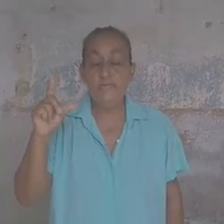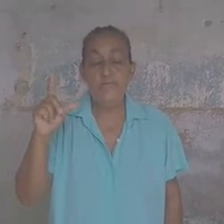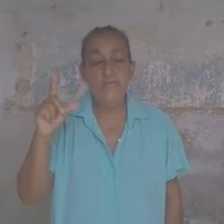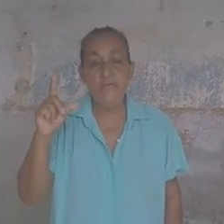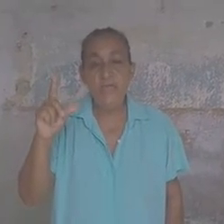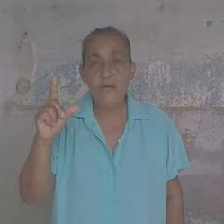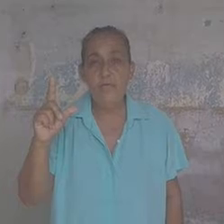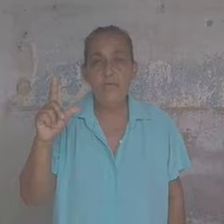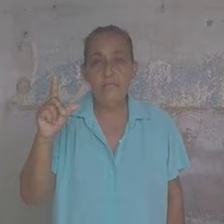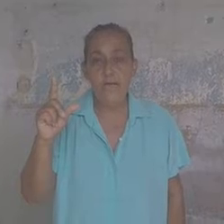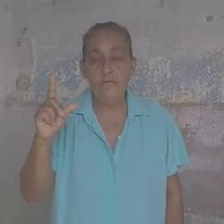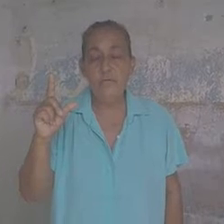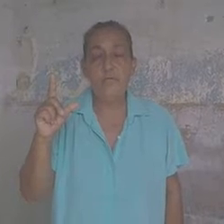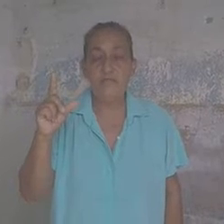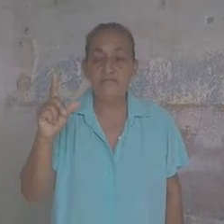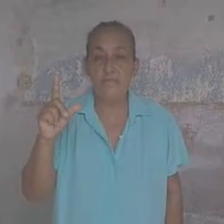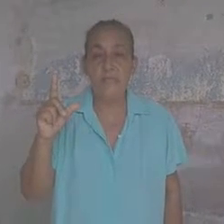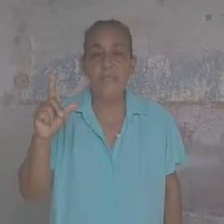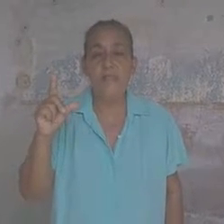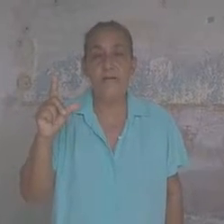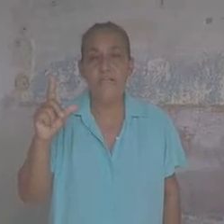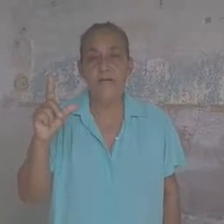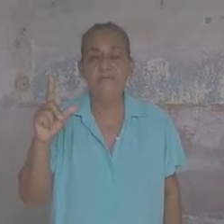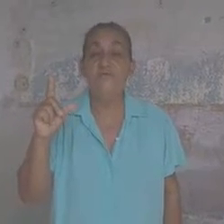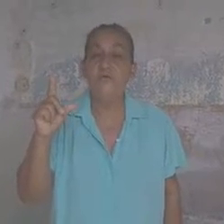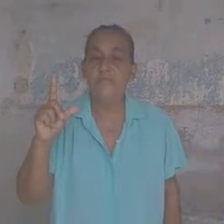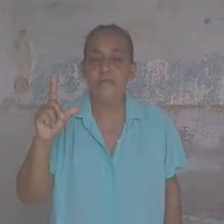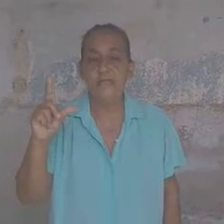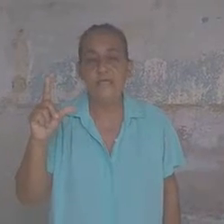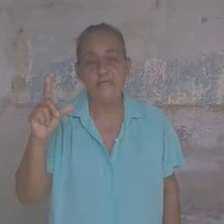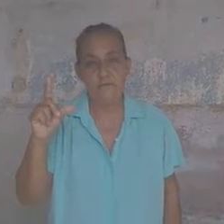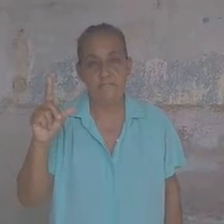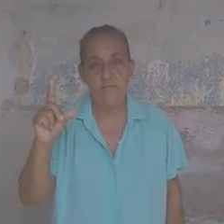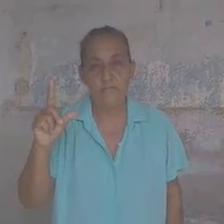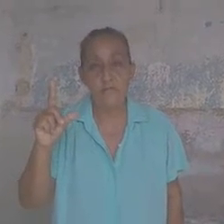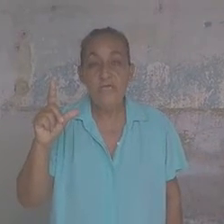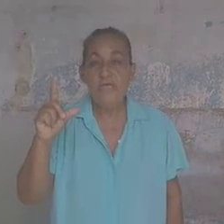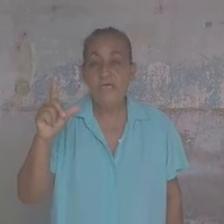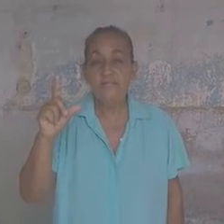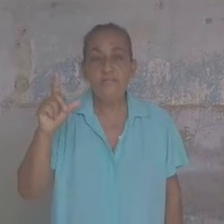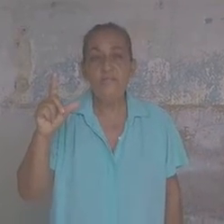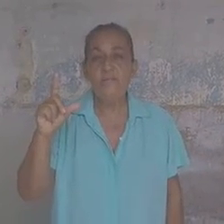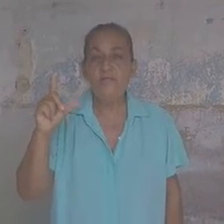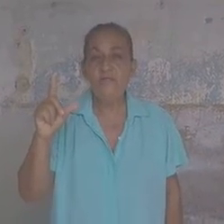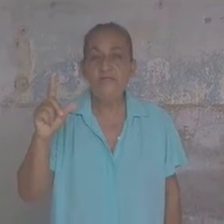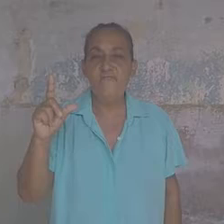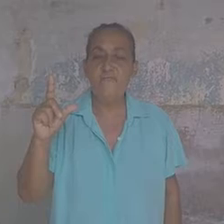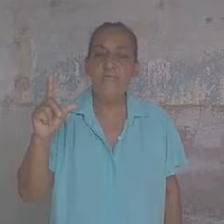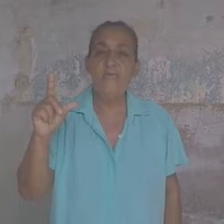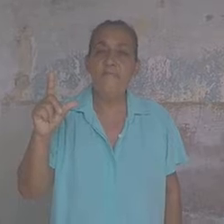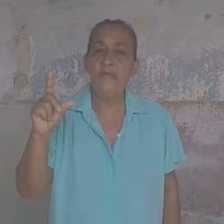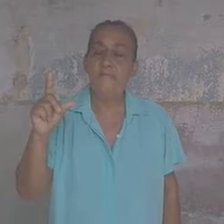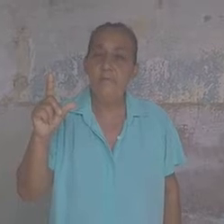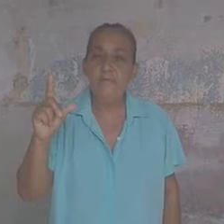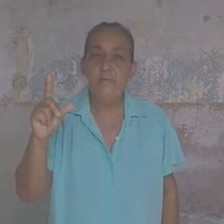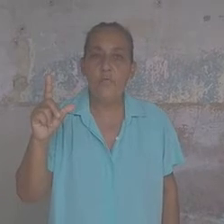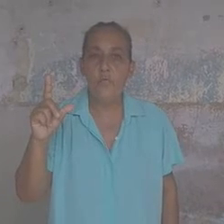enviaron los hermanos, los organizadores de la campaña Solidaridad Entre Hermanos. Esta ayuda humanitaria fue enviada para el pueblo de Cuba